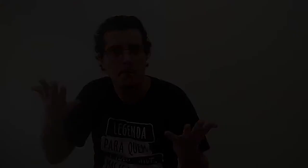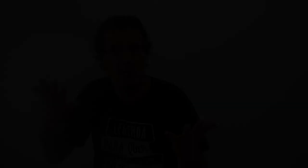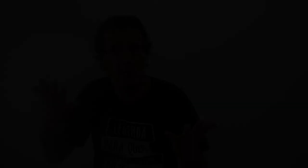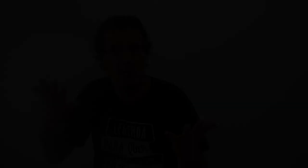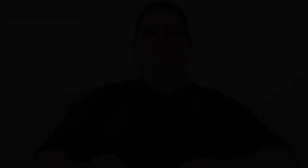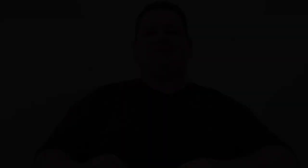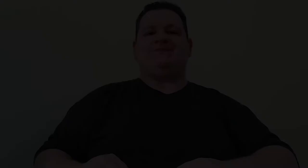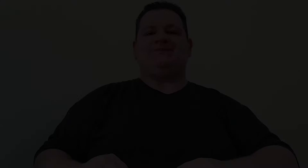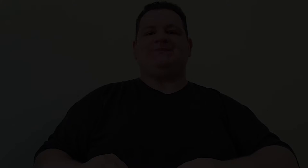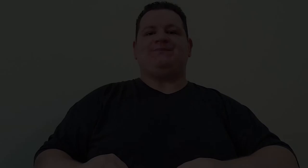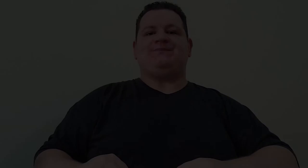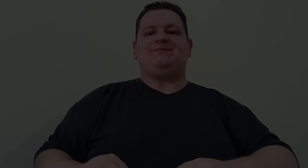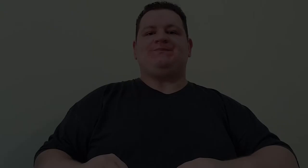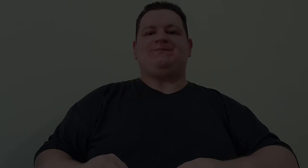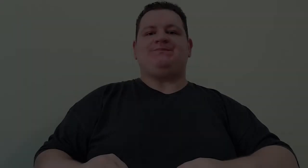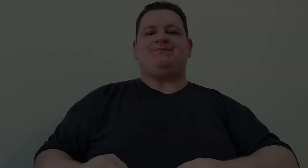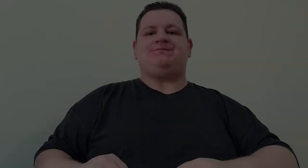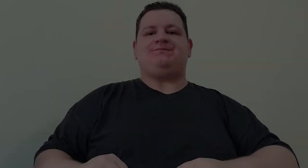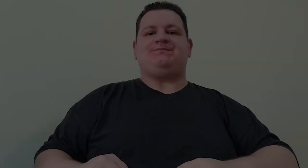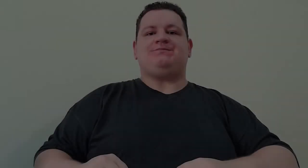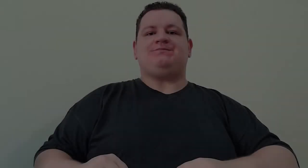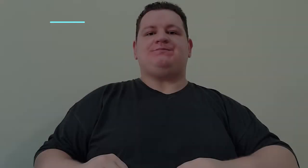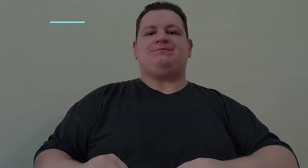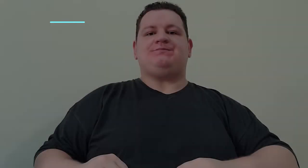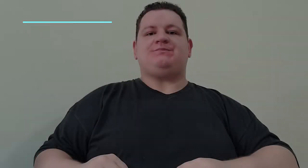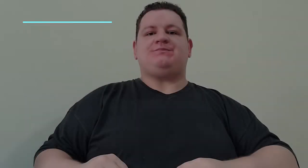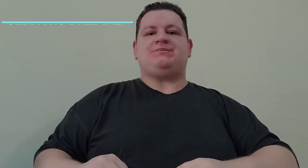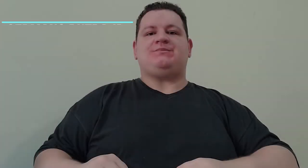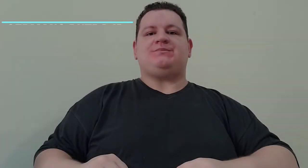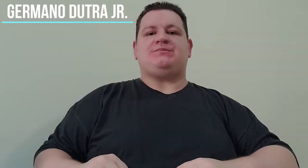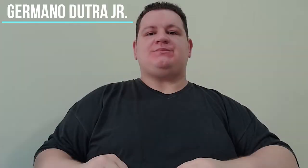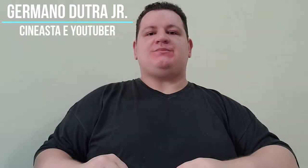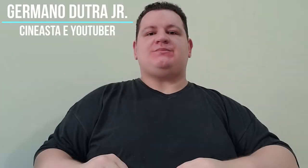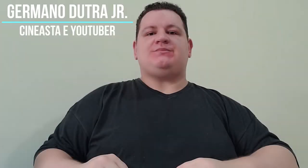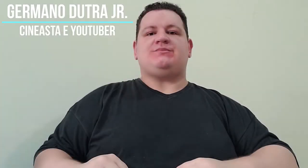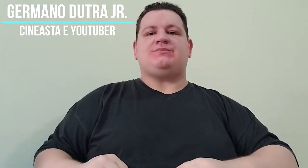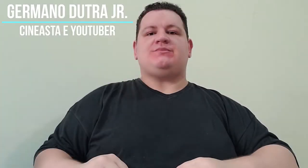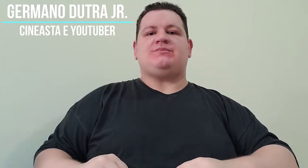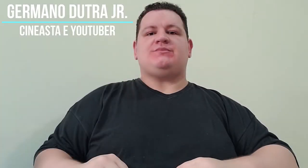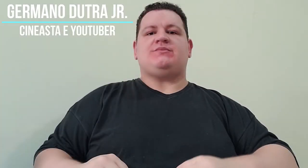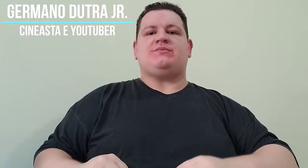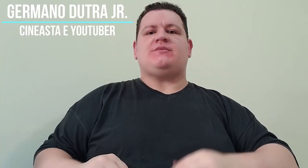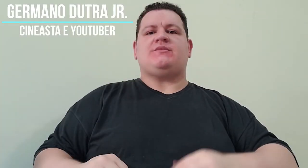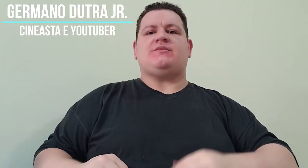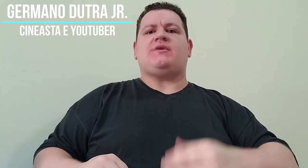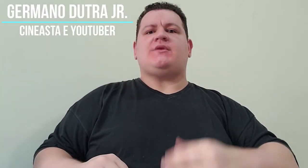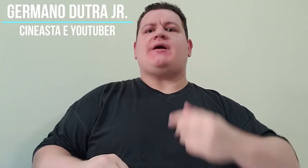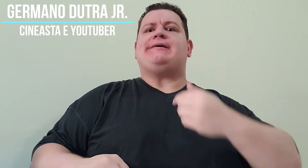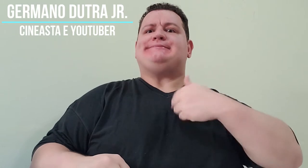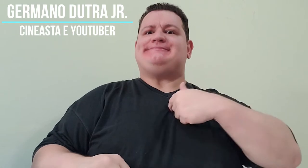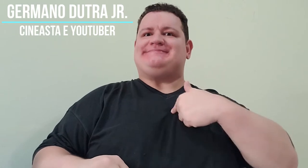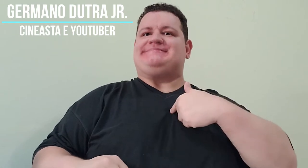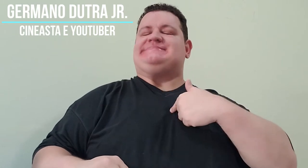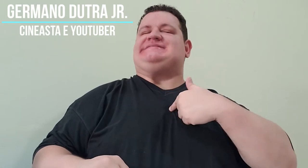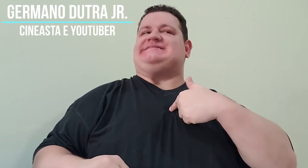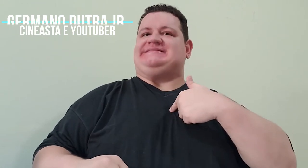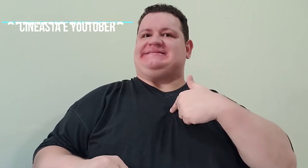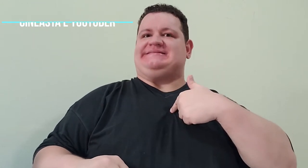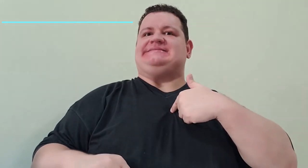Germano Dutra Jr., cineasta e YouTuber. Homem branco, cabelos pretos cacheados, usa camisa preta. Ele fala em Libras.